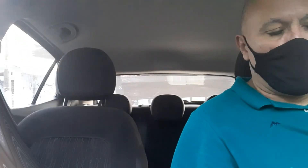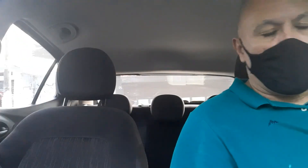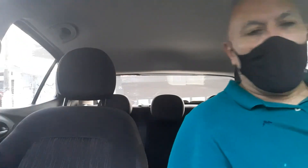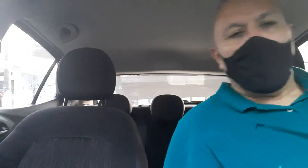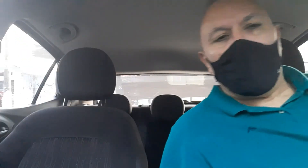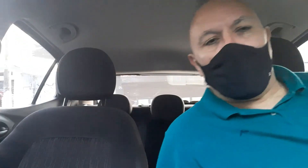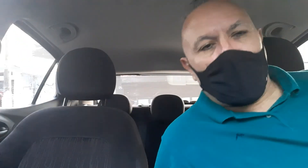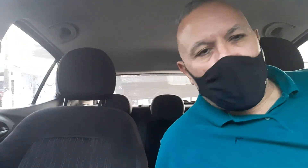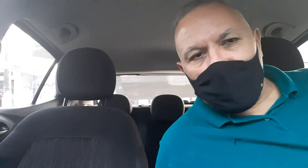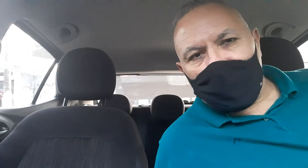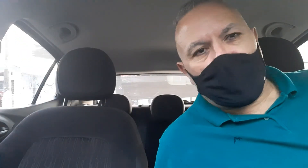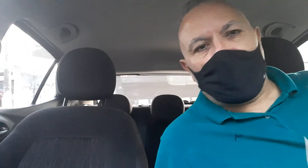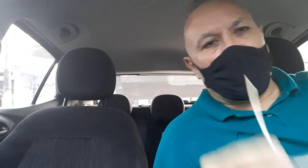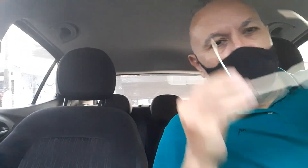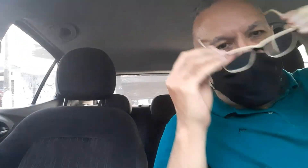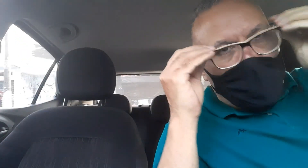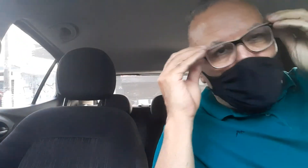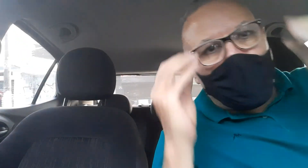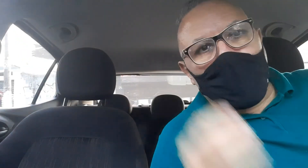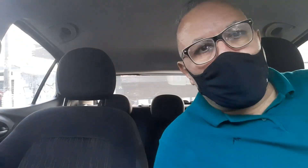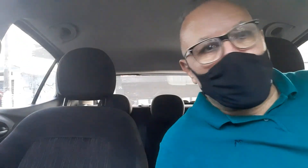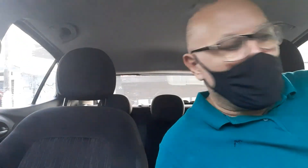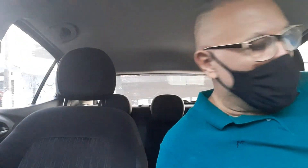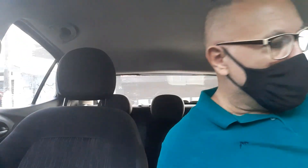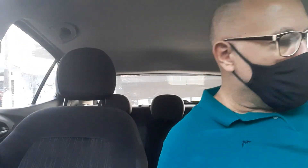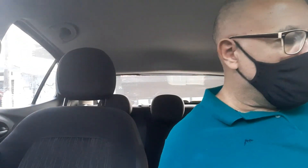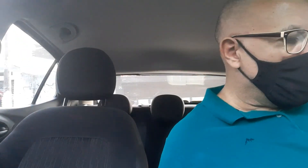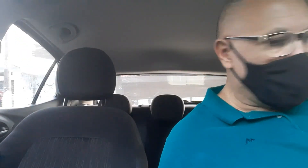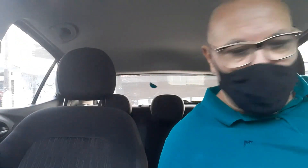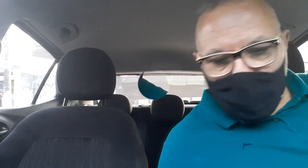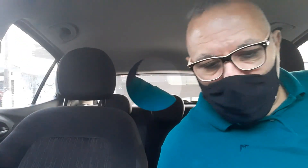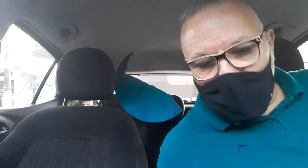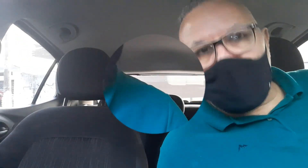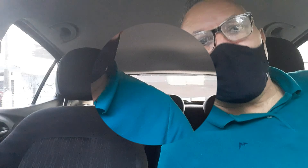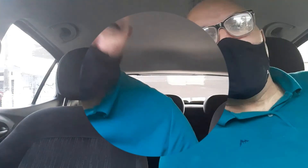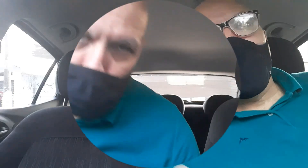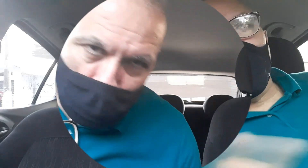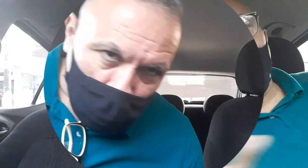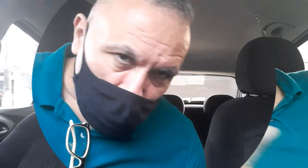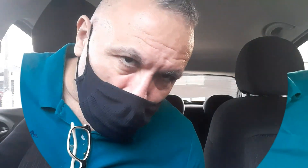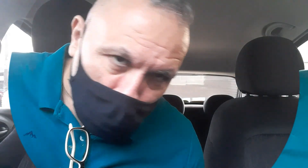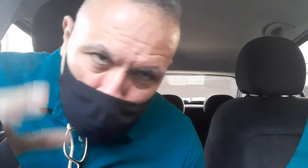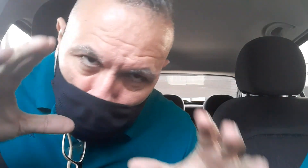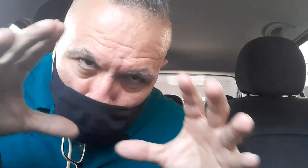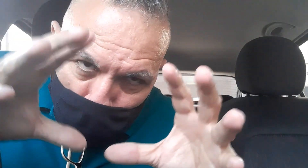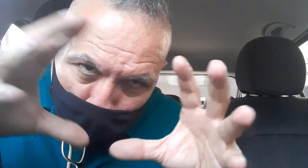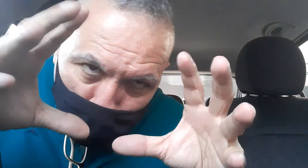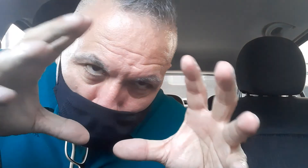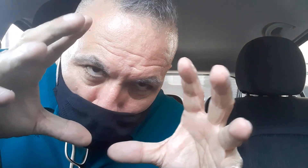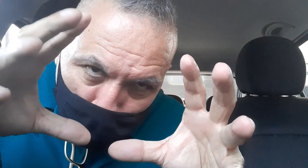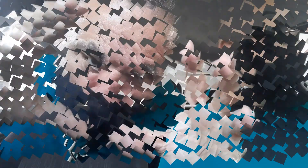Jesus, seguindo o sinal da cruz, com Jesus,